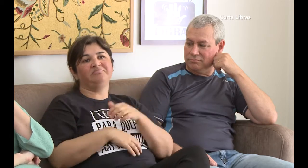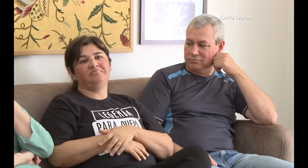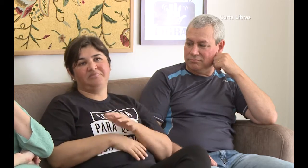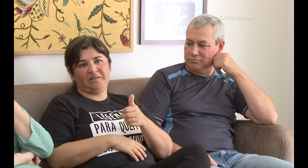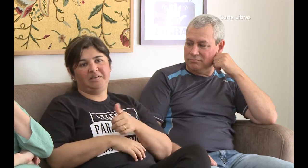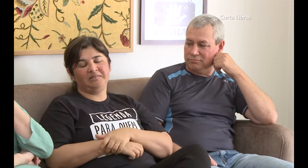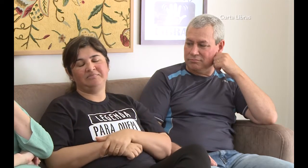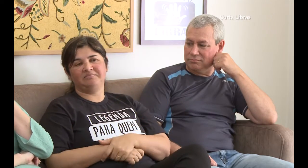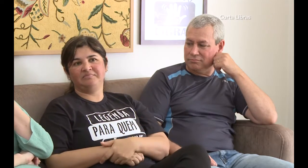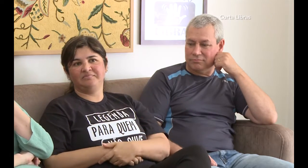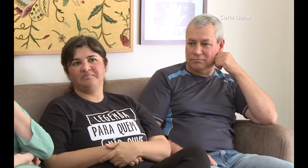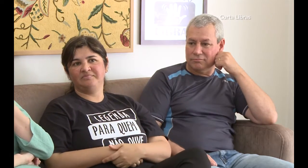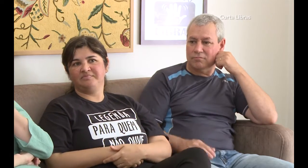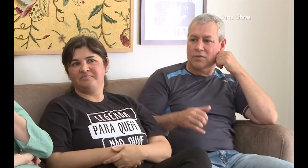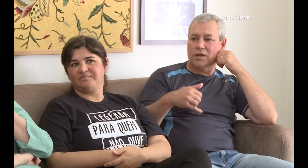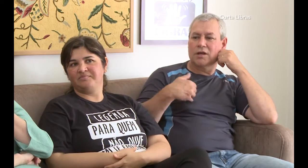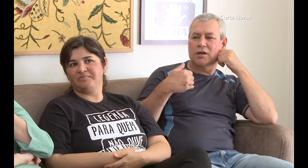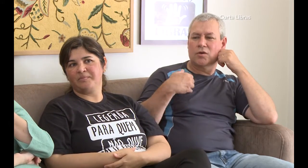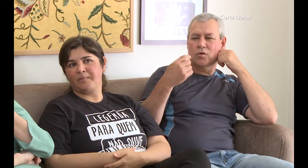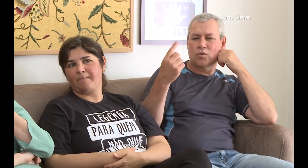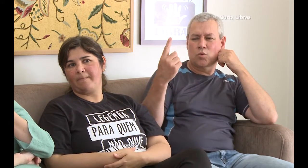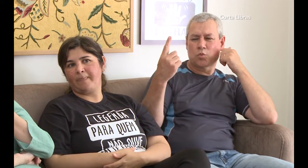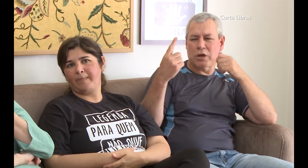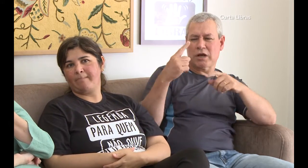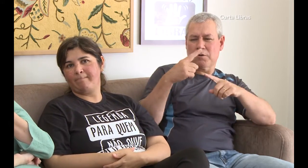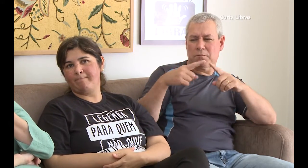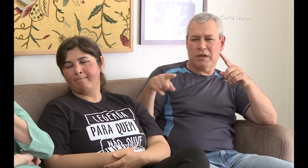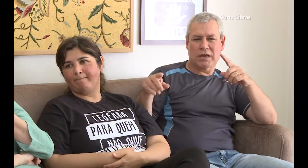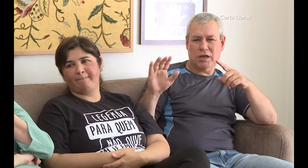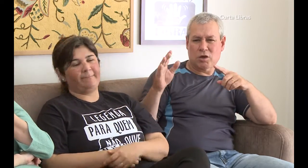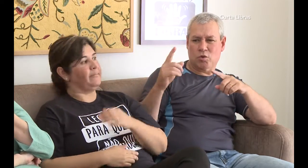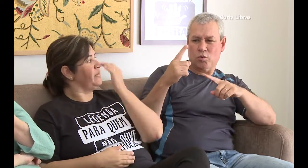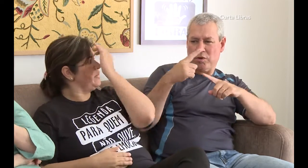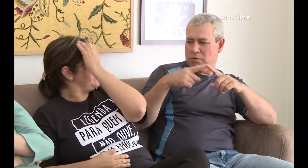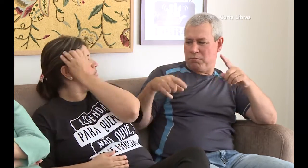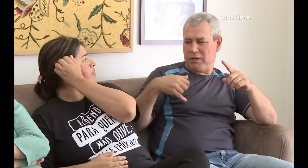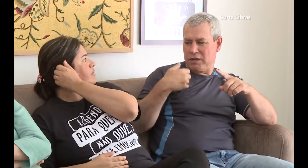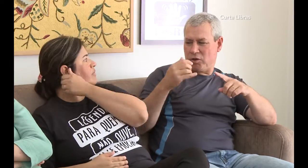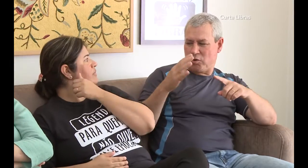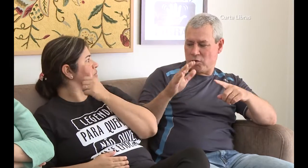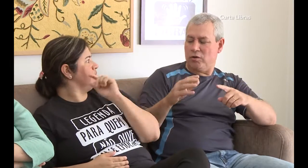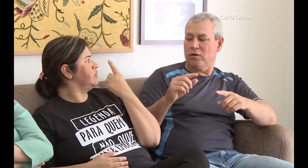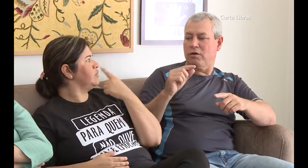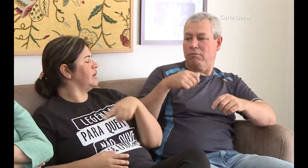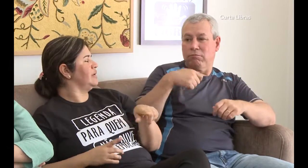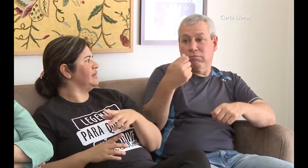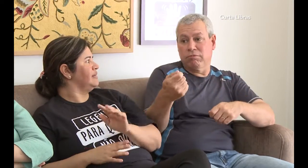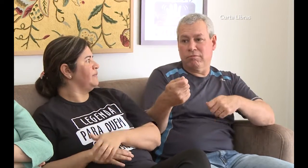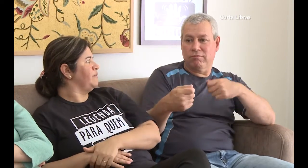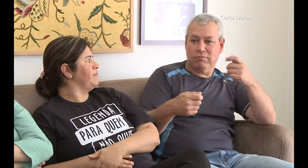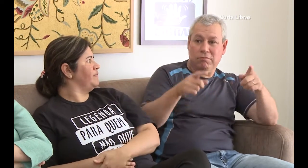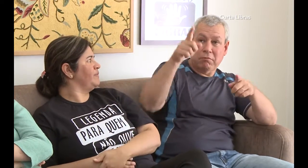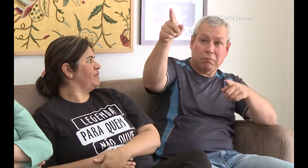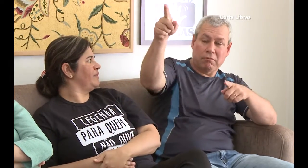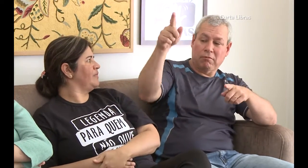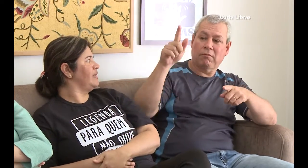É, mais ou menos com um ano e meio de idade, ele já fazia alguns sinais e apontava. Tentava algumas palavras como